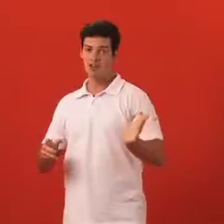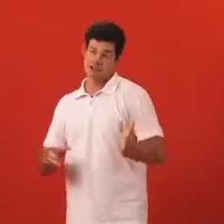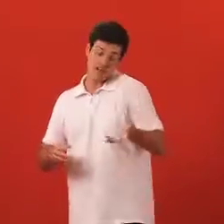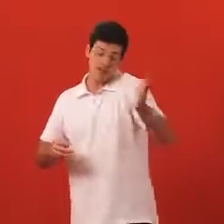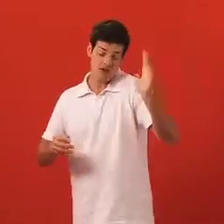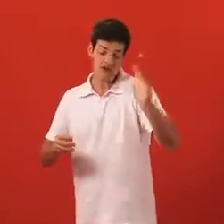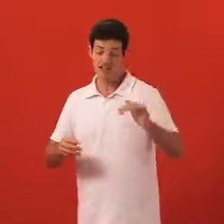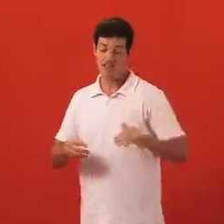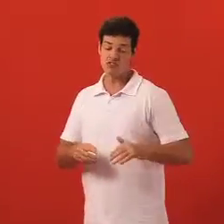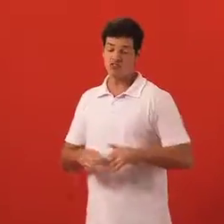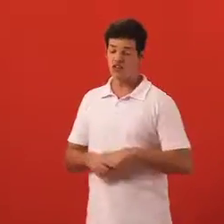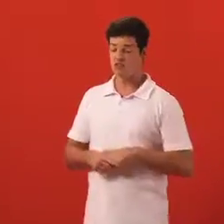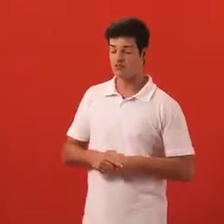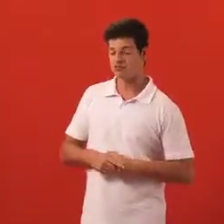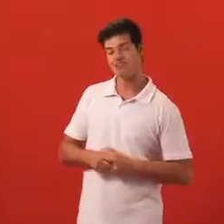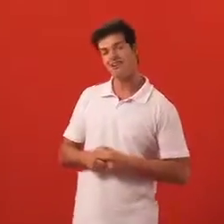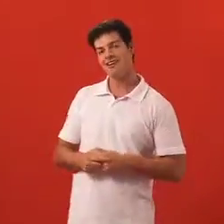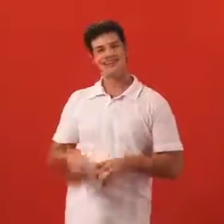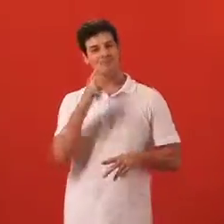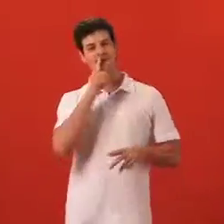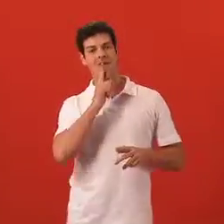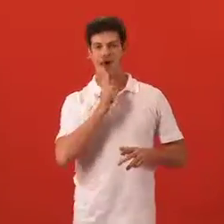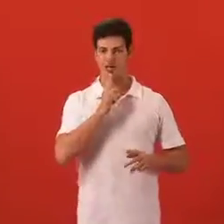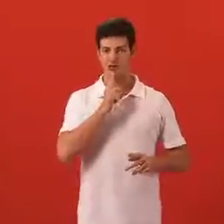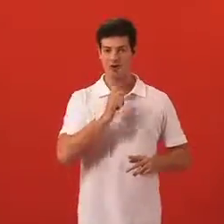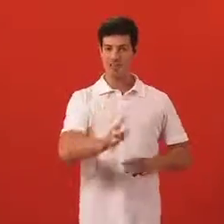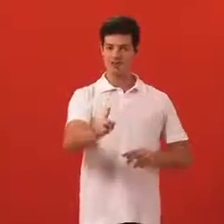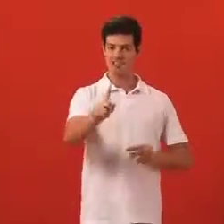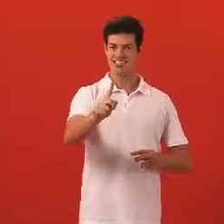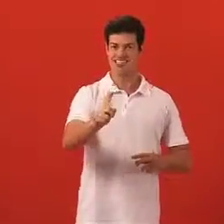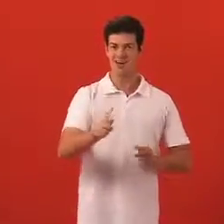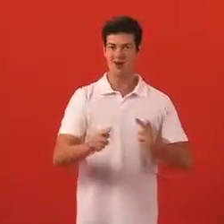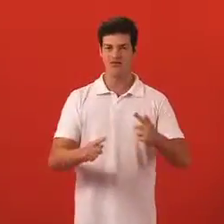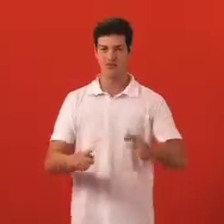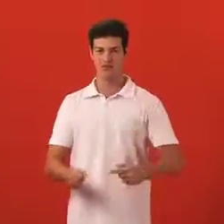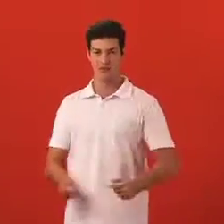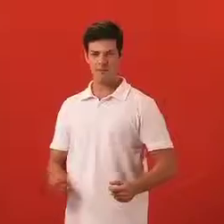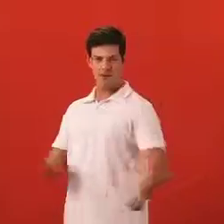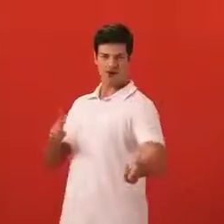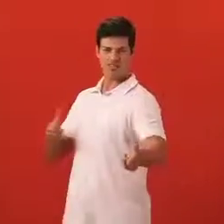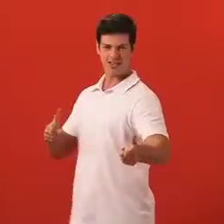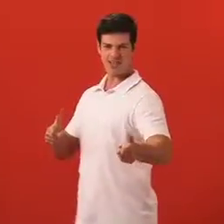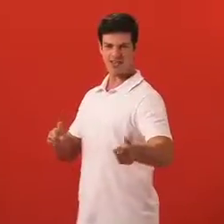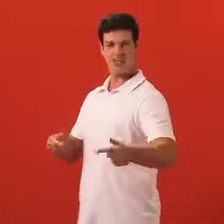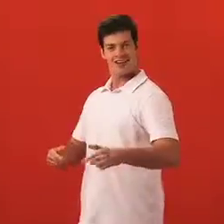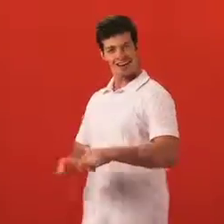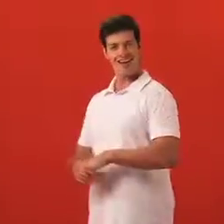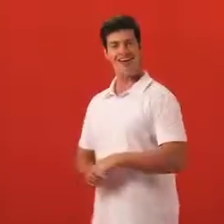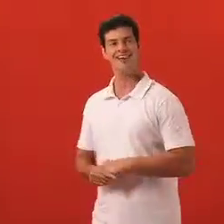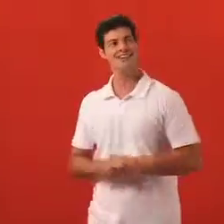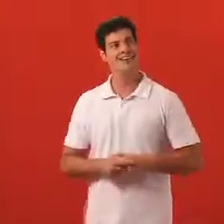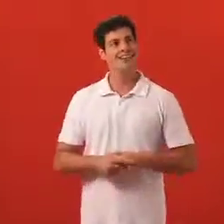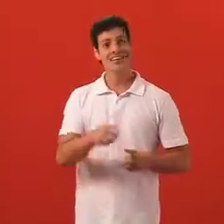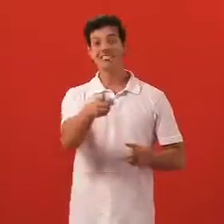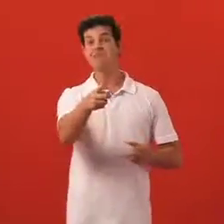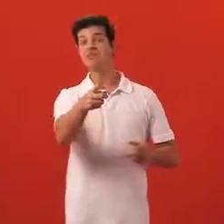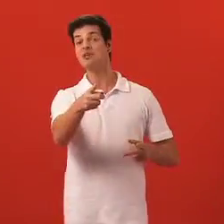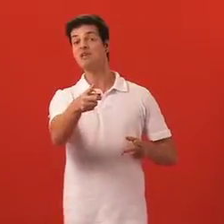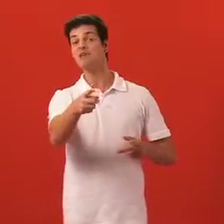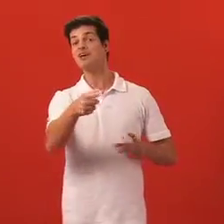Então tá bom, fica aí com o seu carro, né? Sabe o que eu acho? Eu acho que esse cara gosta de viver perigosamente. É, ele até me chamou pra